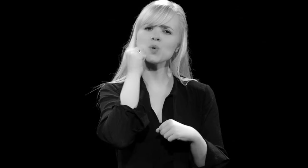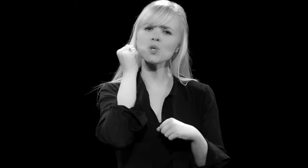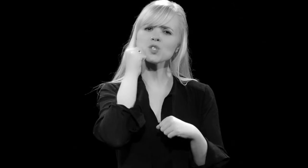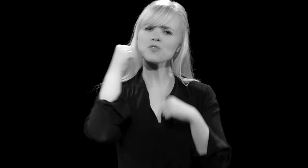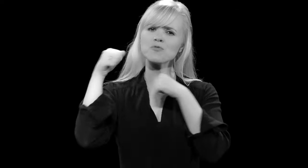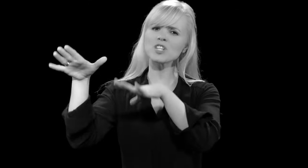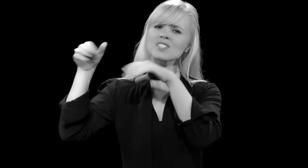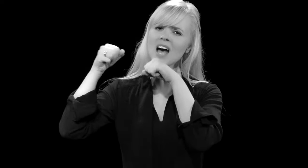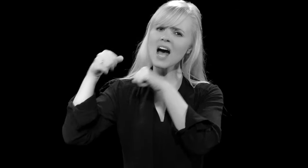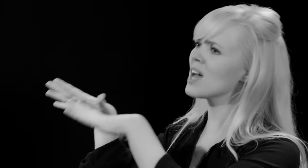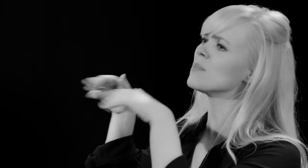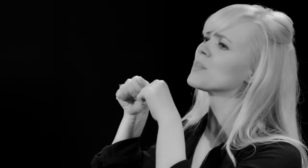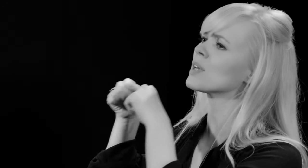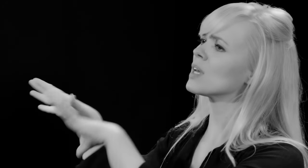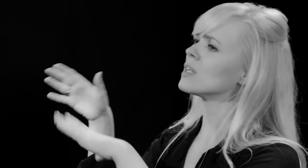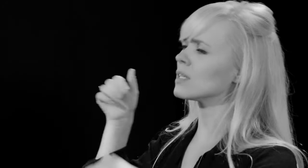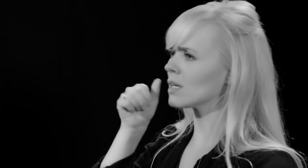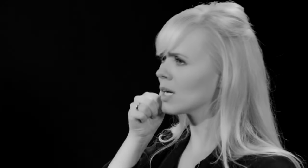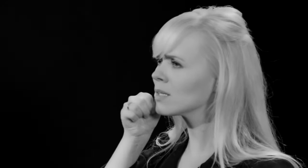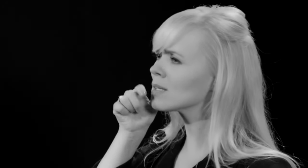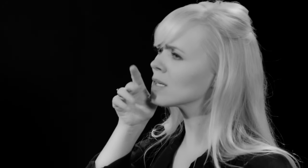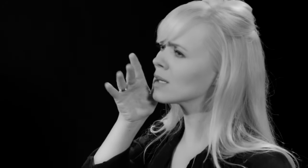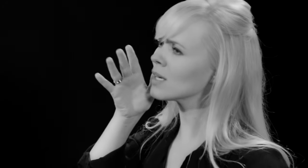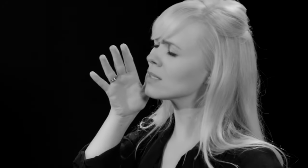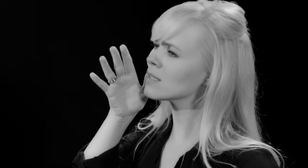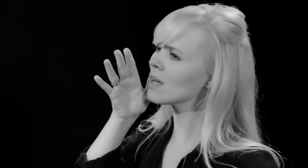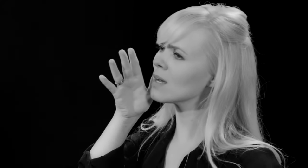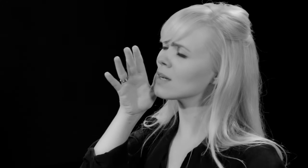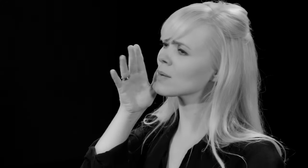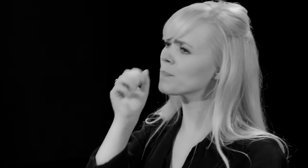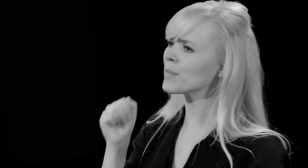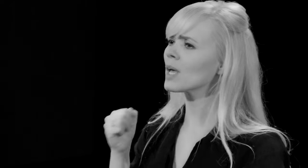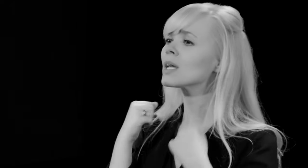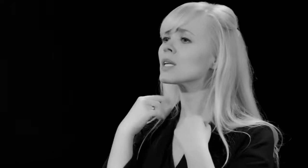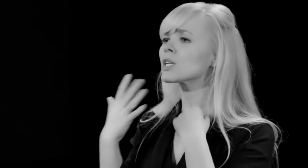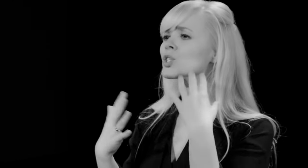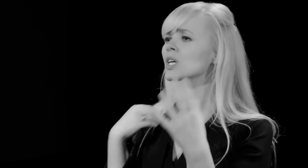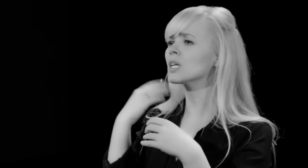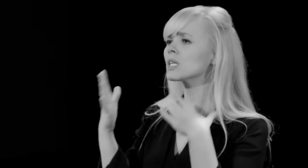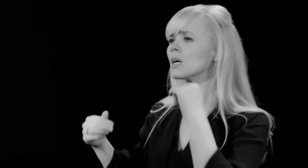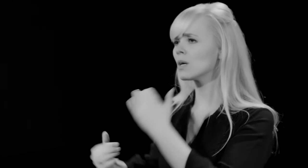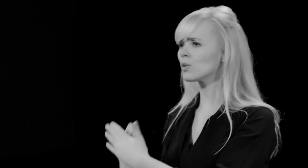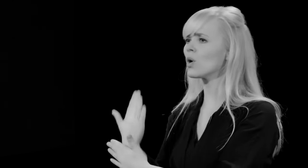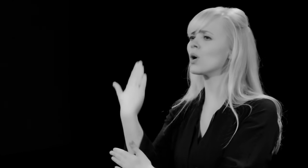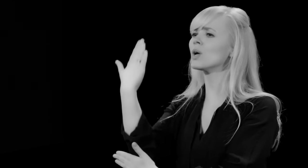Böse vertreibt Die Hand, die jeden Tag die Geschichte neu